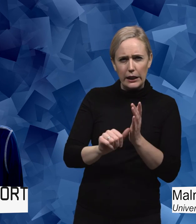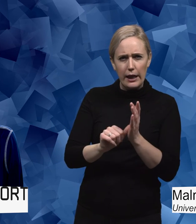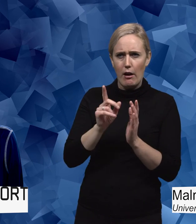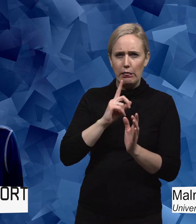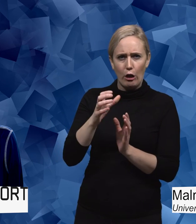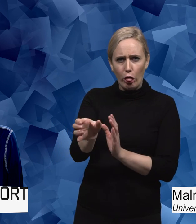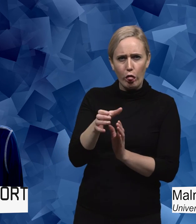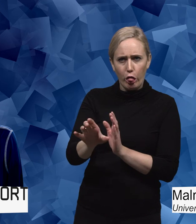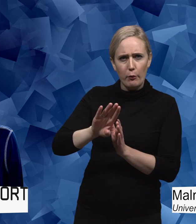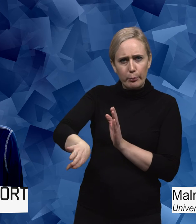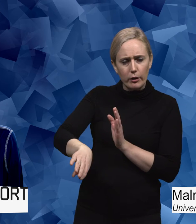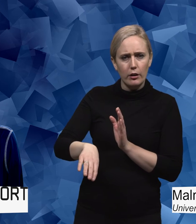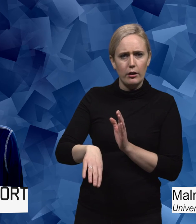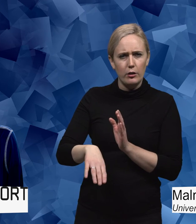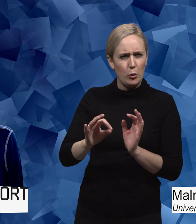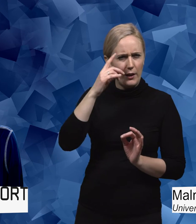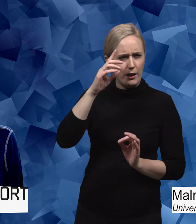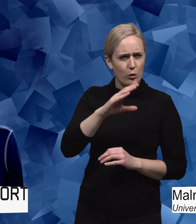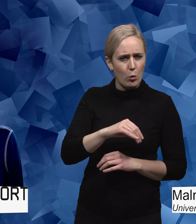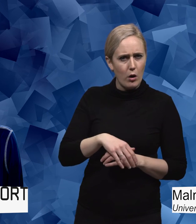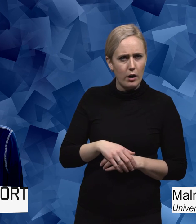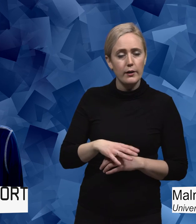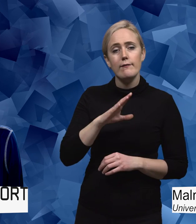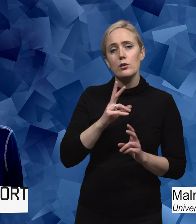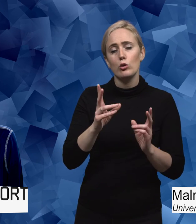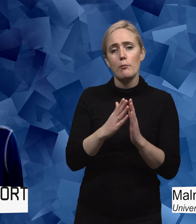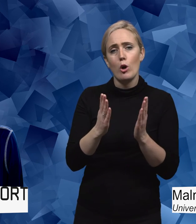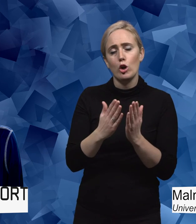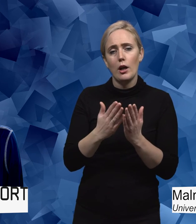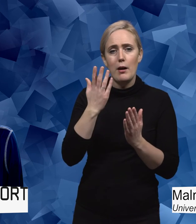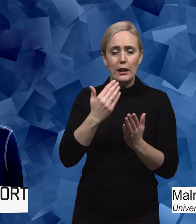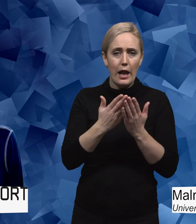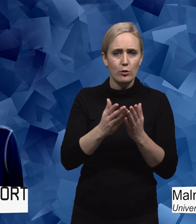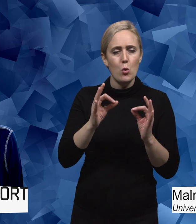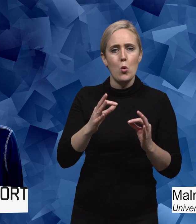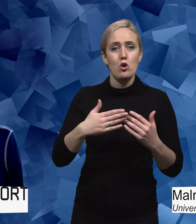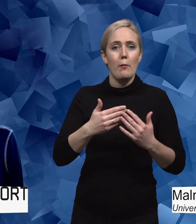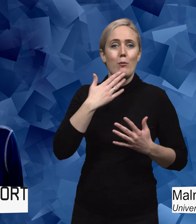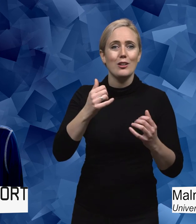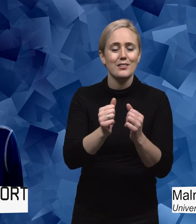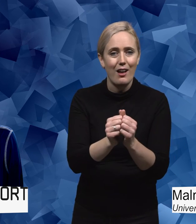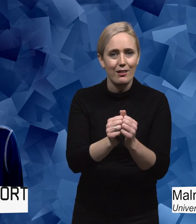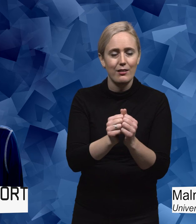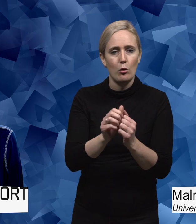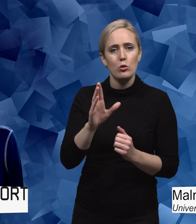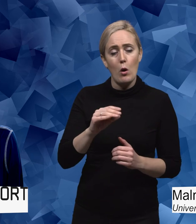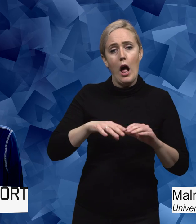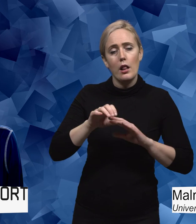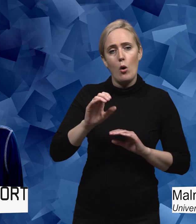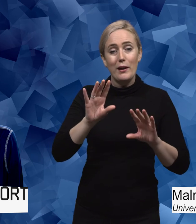Sen om man läser böcker då som handlar om hur man kan göra det här på ett bra sätt så handlar det ju väldigt mycket om att läraren ska vara flexibel och